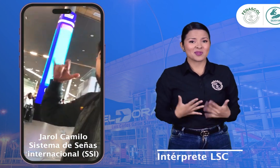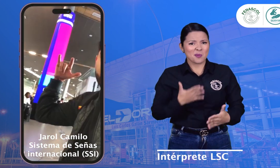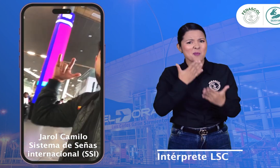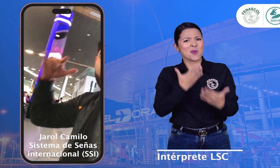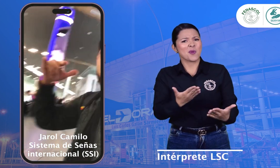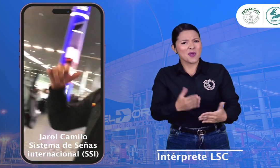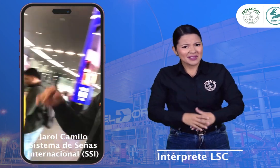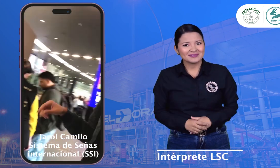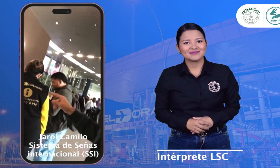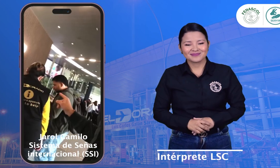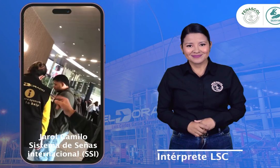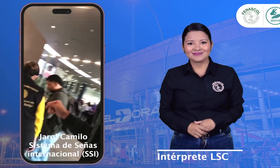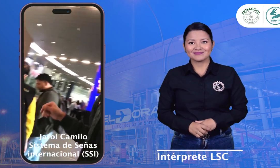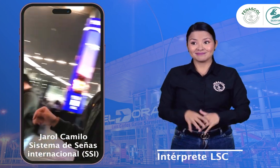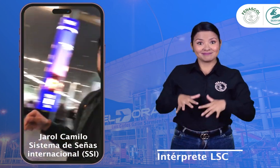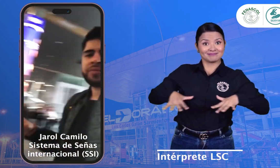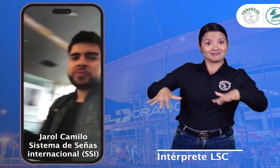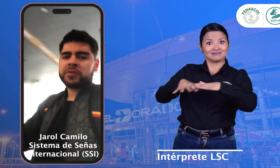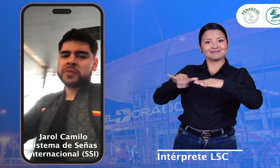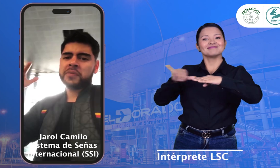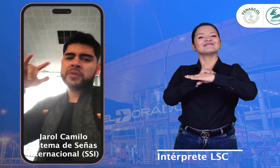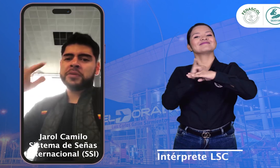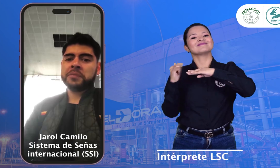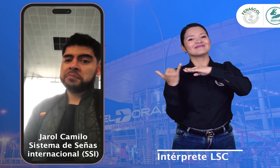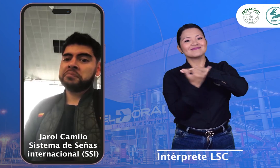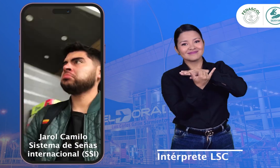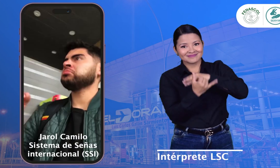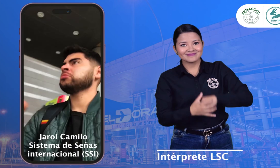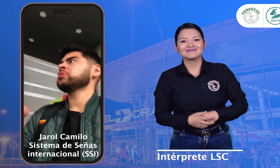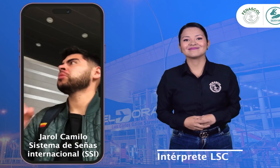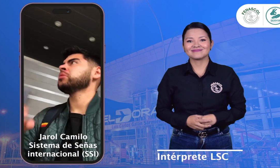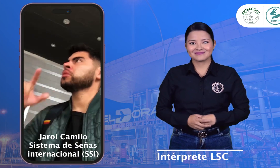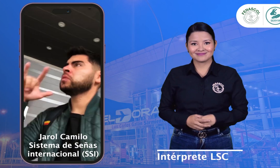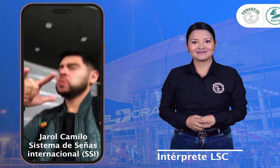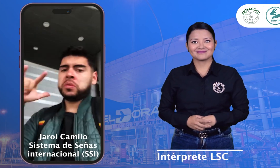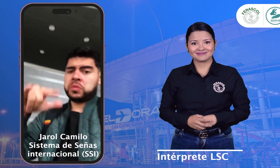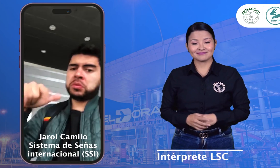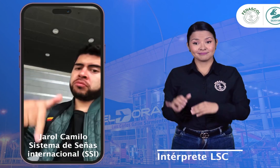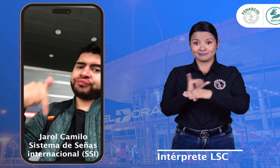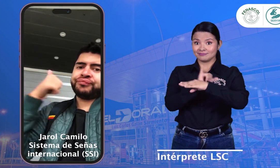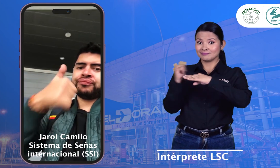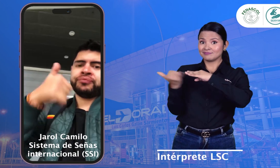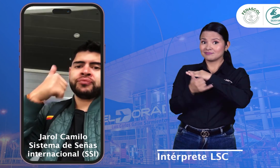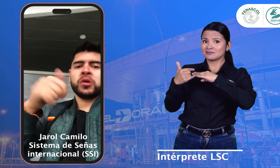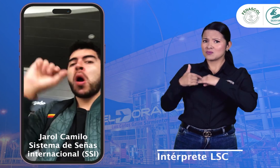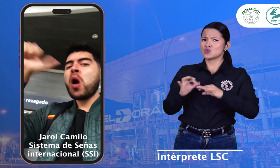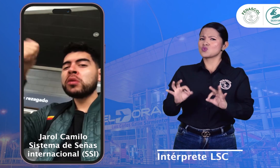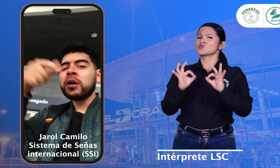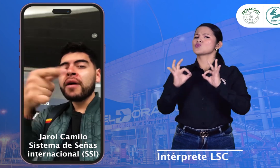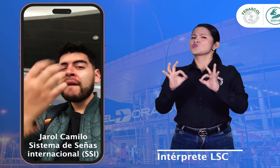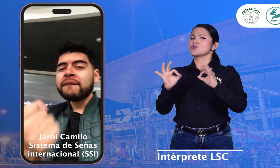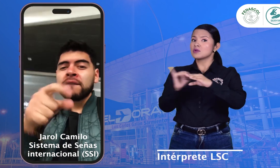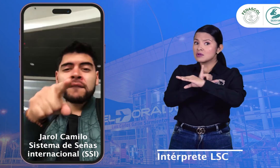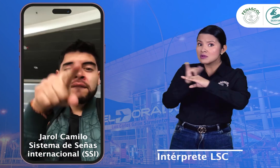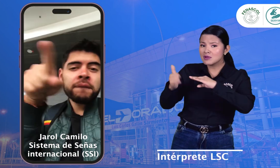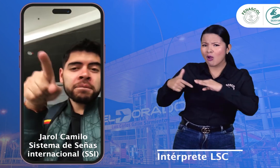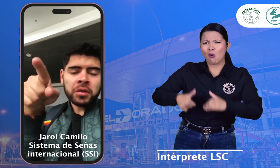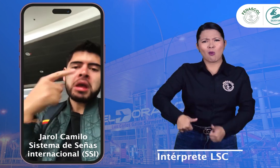Muy bueno. Buenísimo. El aeropuerto El Dorado es excelente. Dejen sus